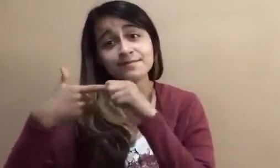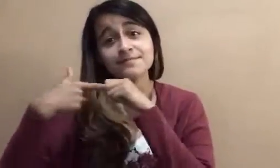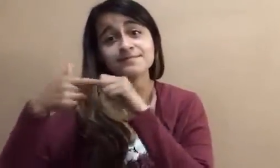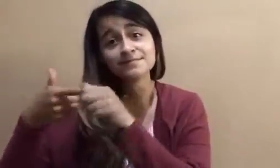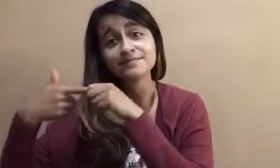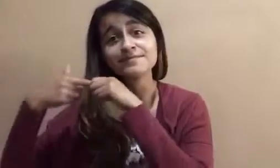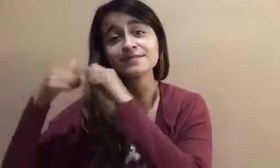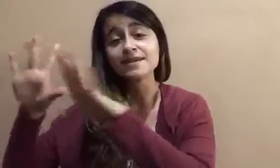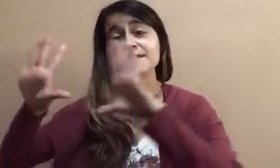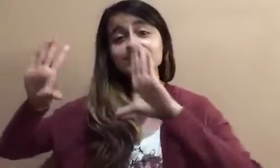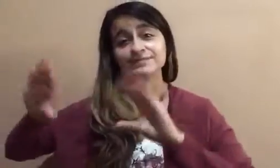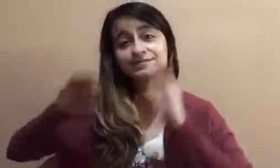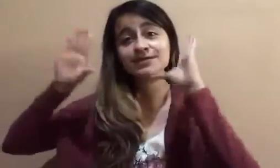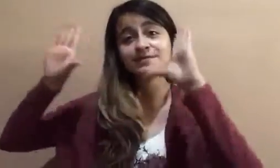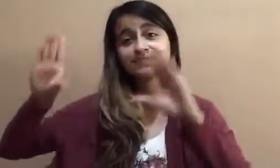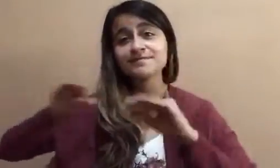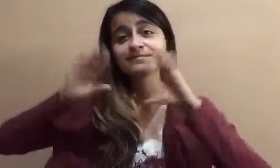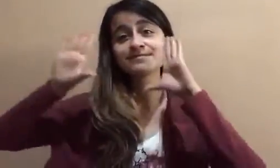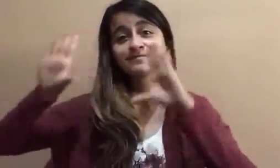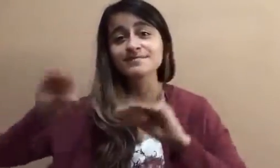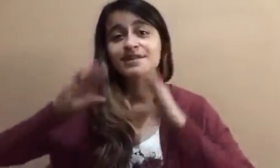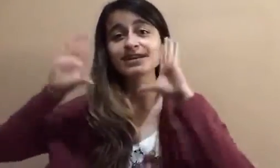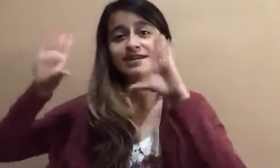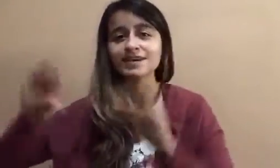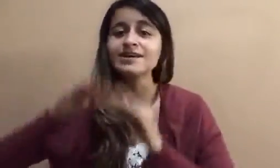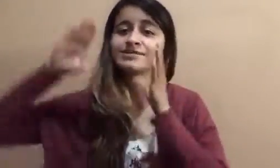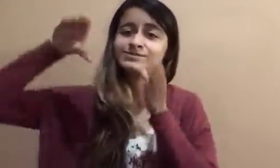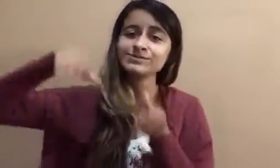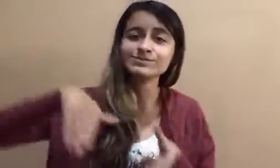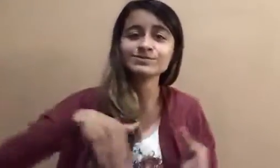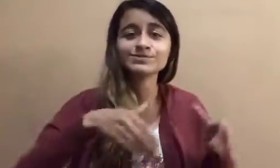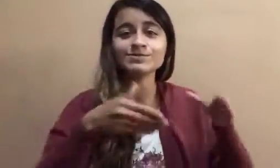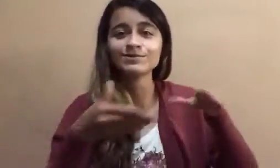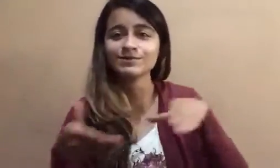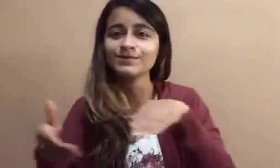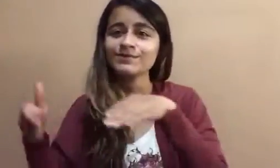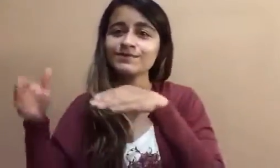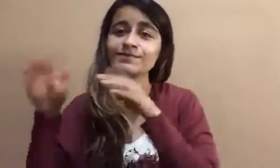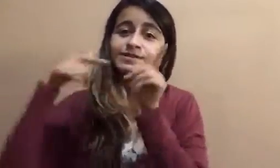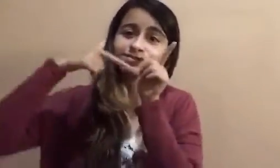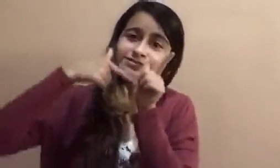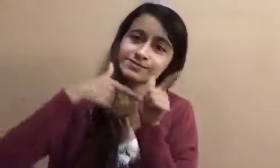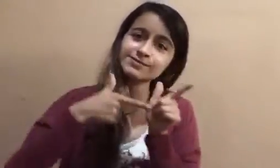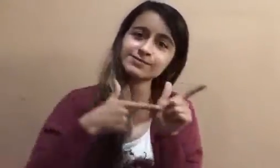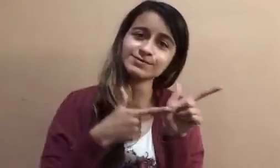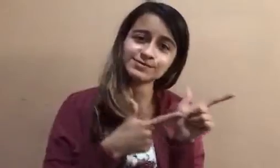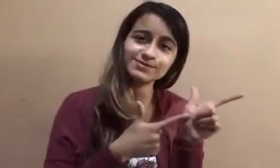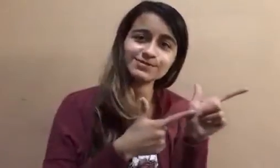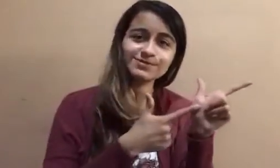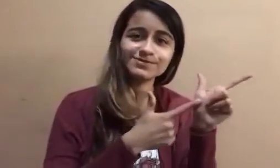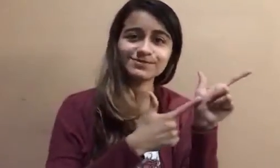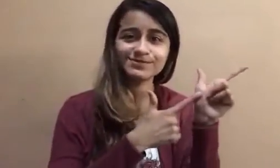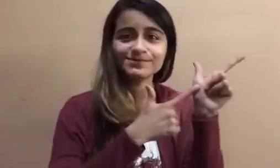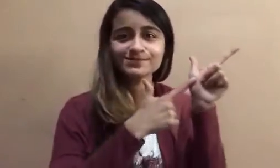Guíenme, enseñenme la senda a seguir.